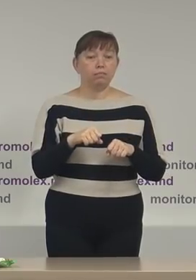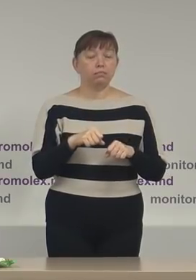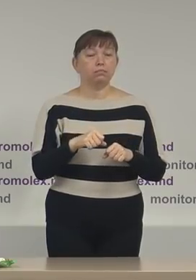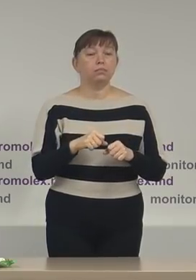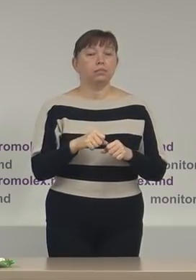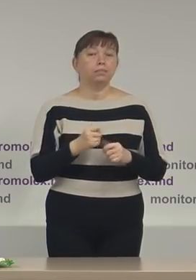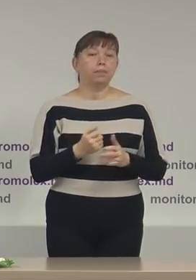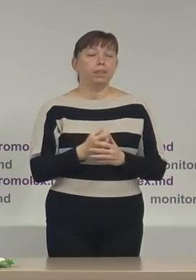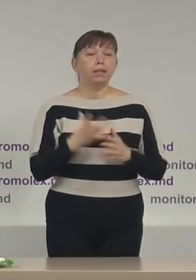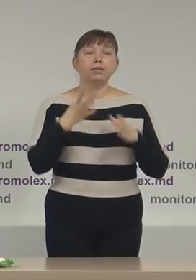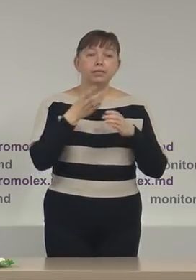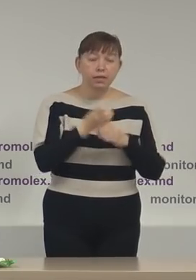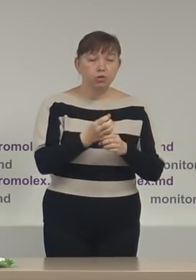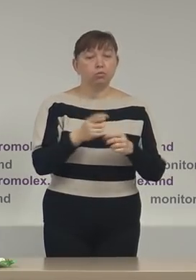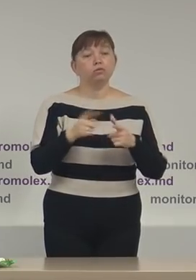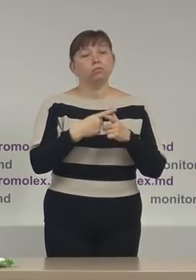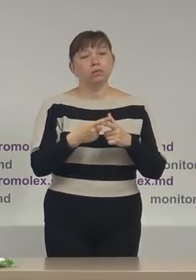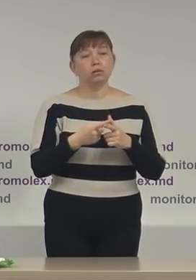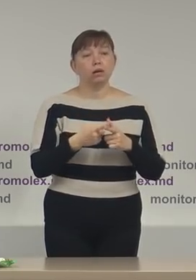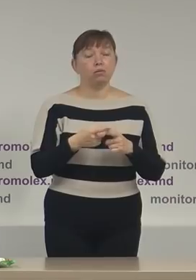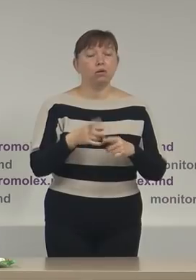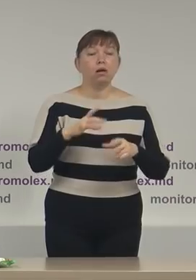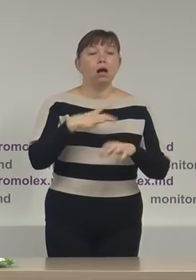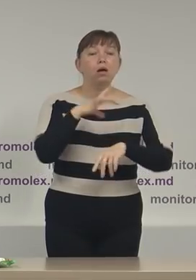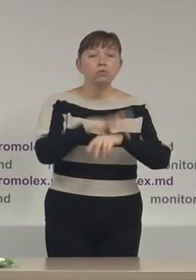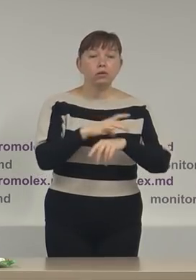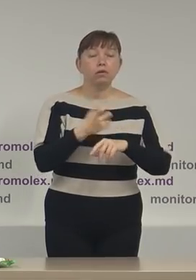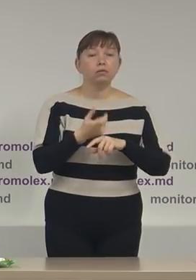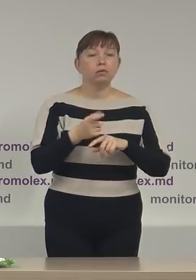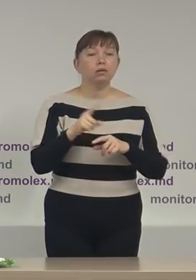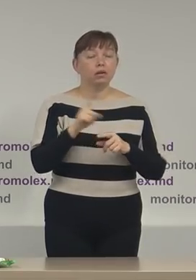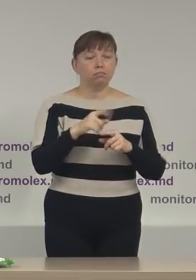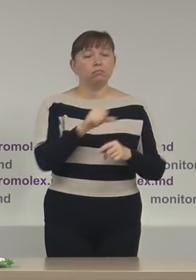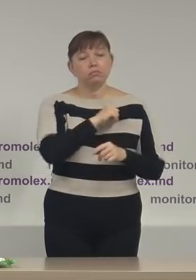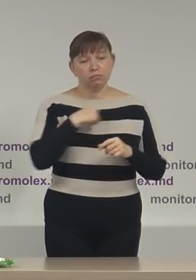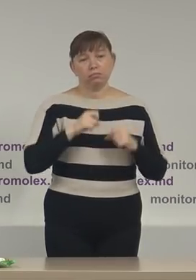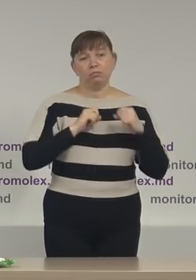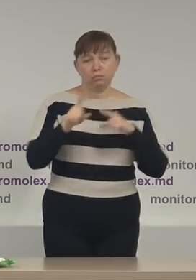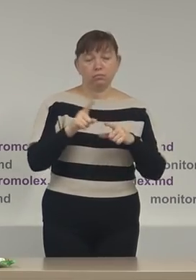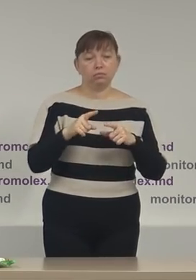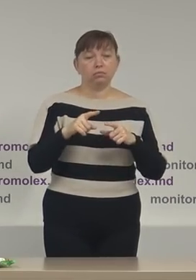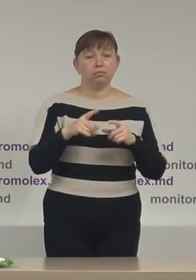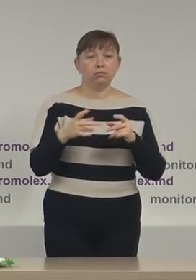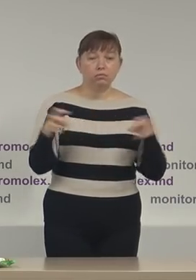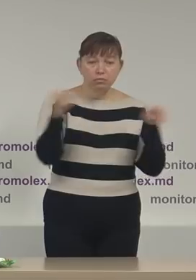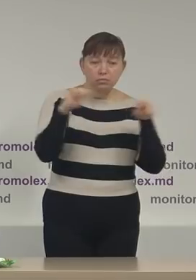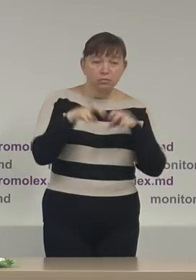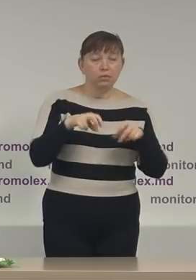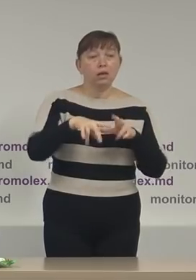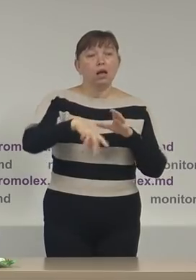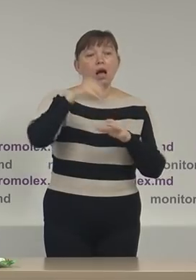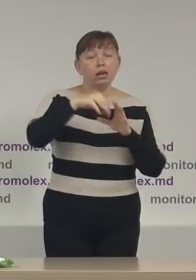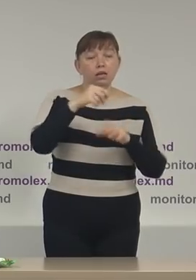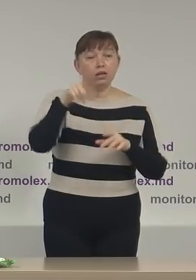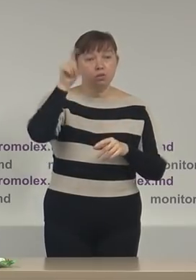deducem sau am observat mai multe cazuri de auto-organizare alegătorilor în care se